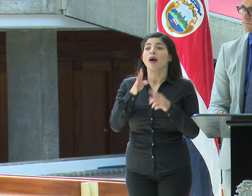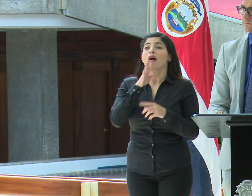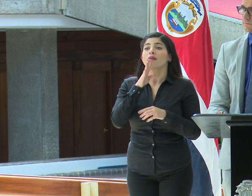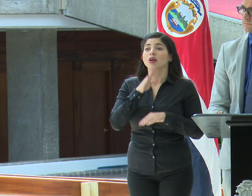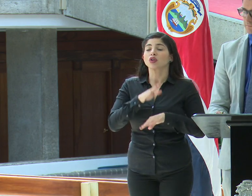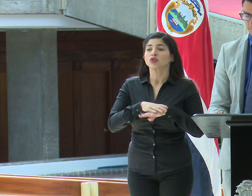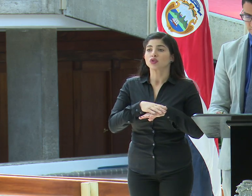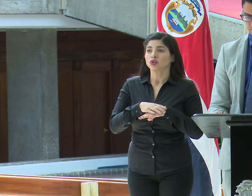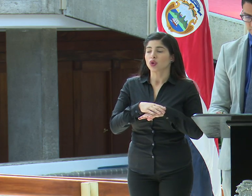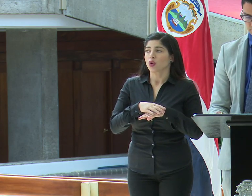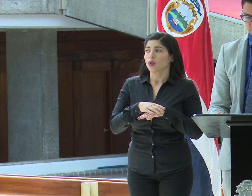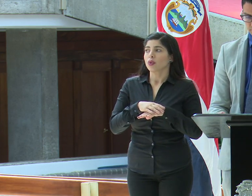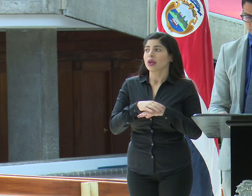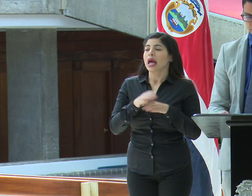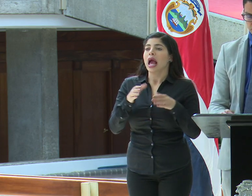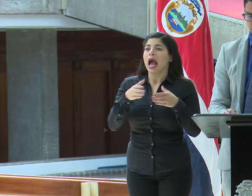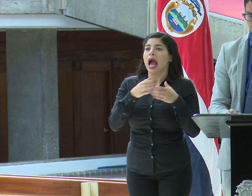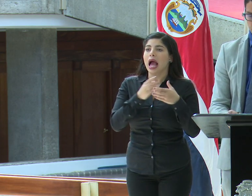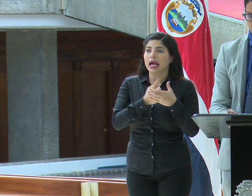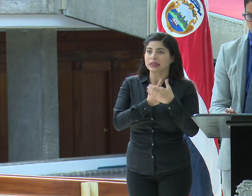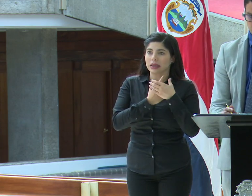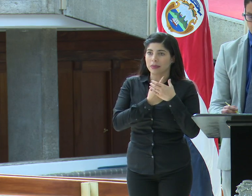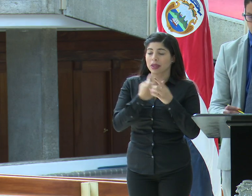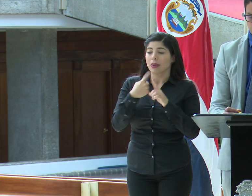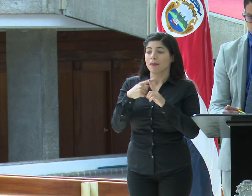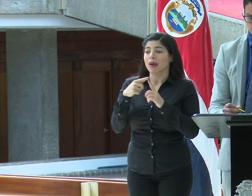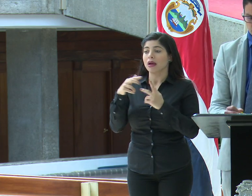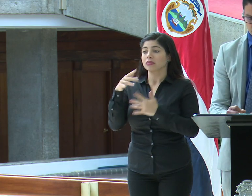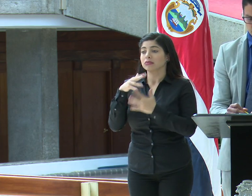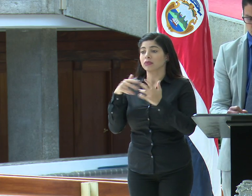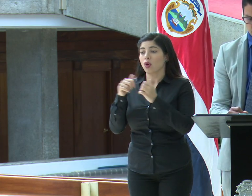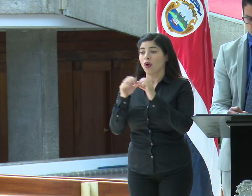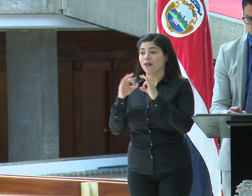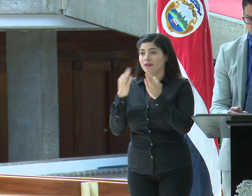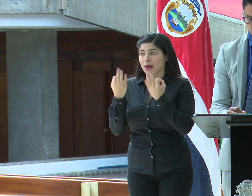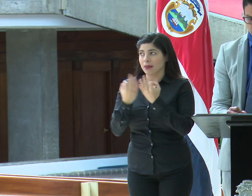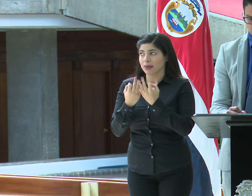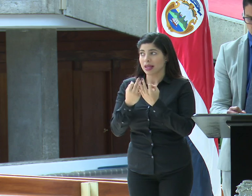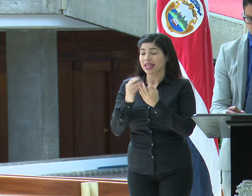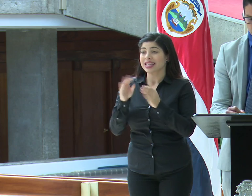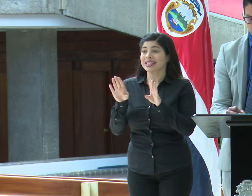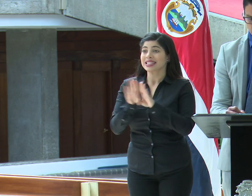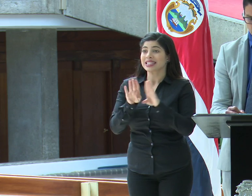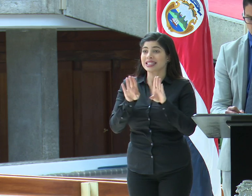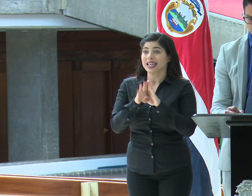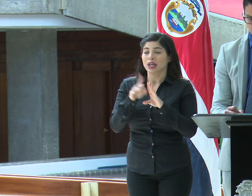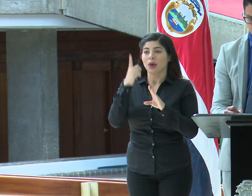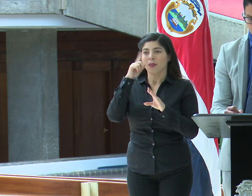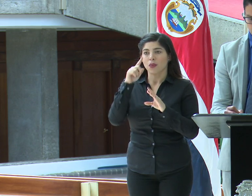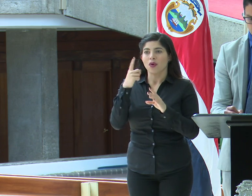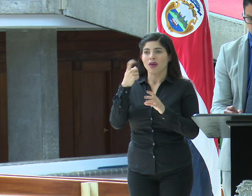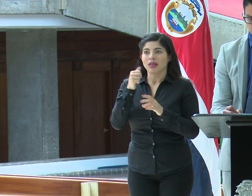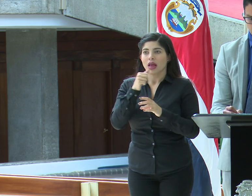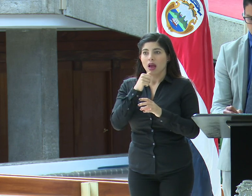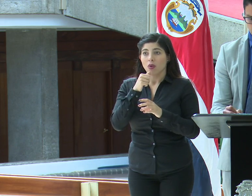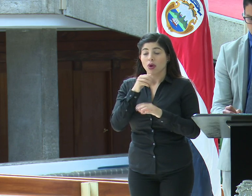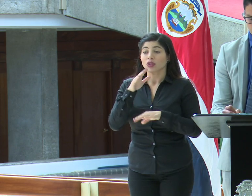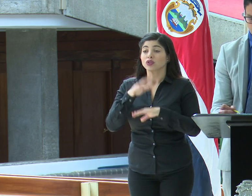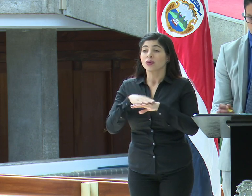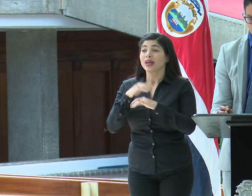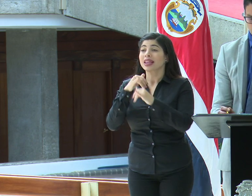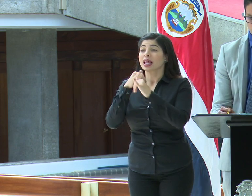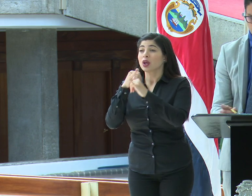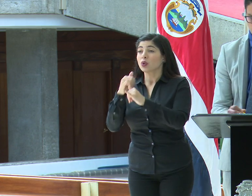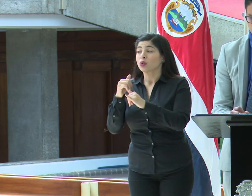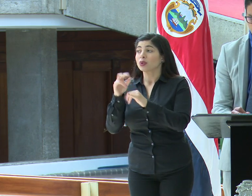sobre las recomendaciones de aislamiento y su interacción con las familiares y los cierres por racionamiento. Sobre las denuncias,